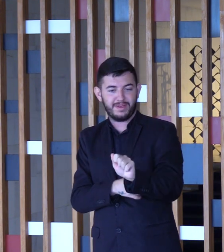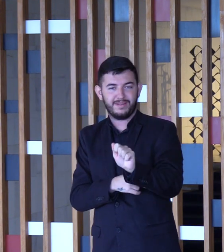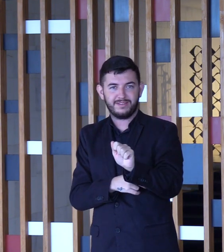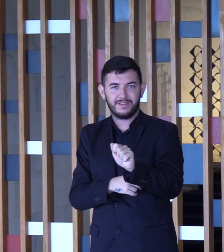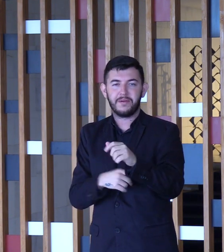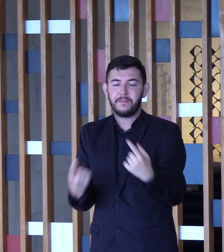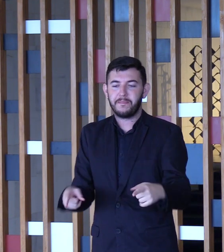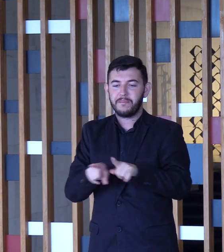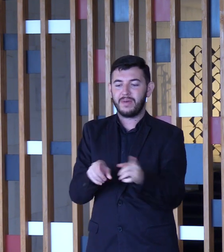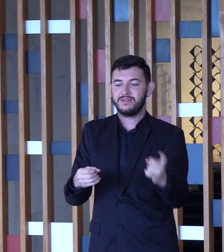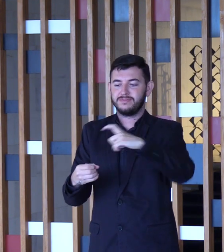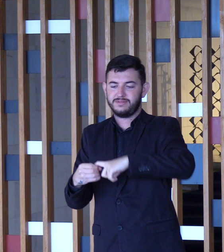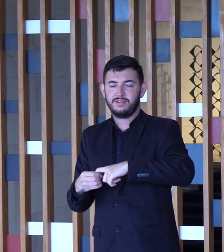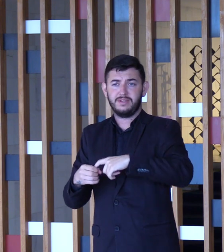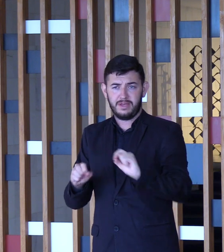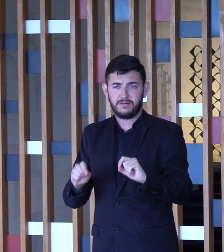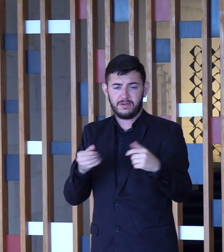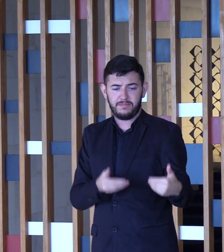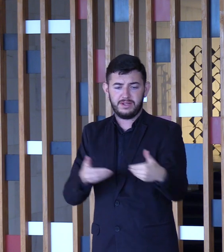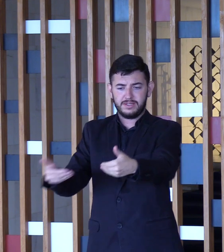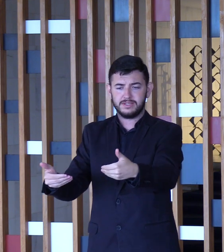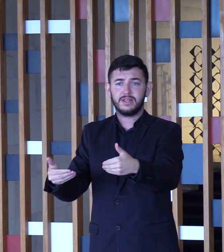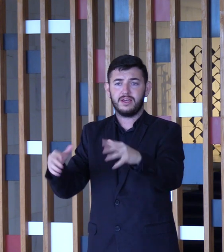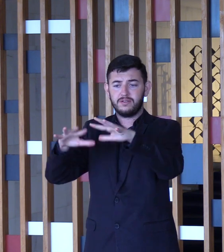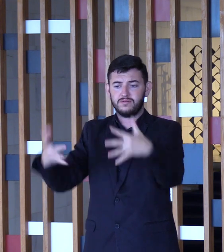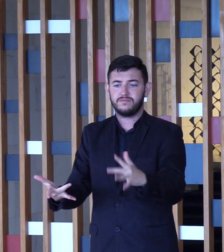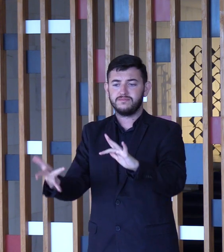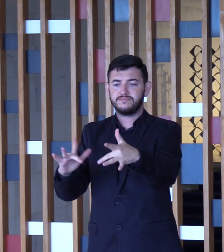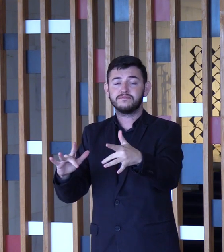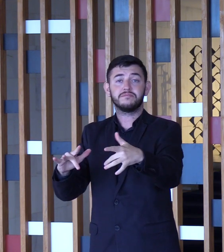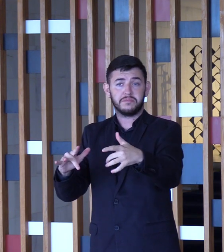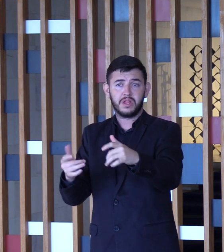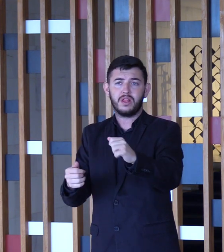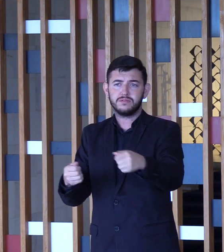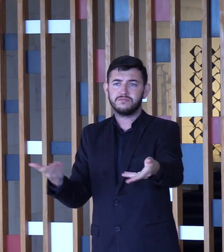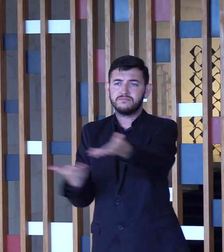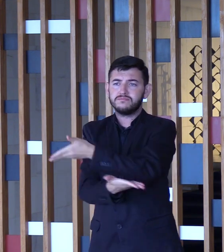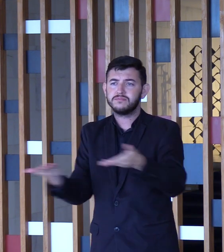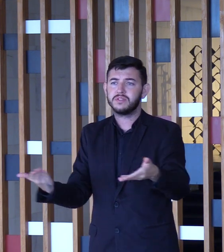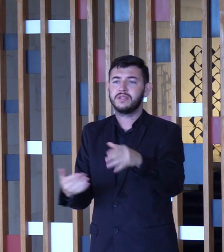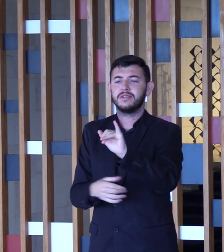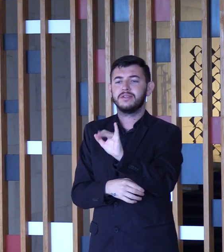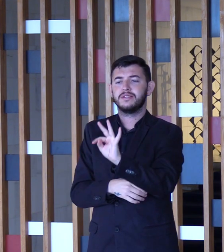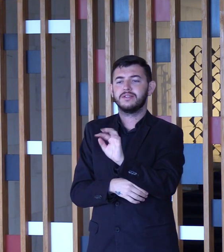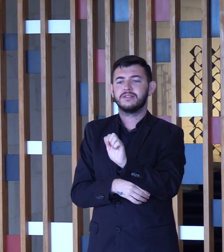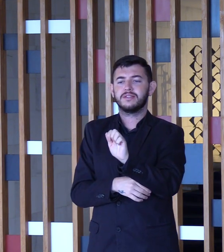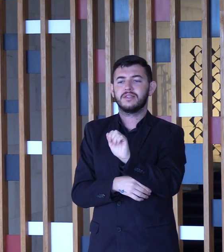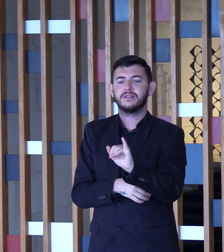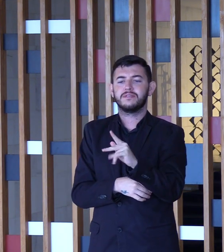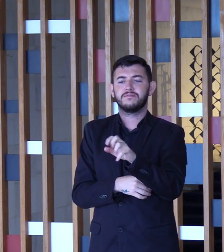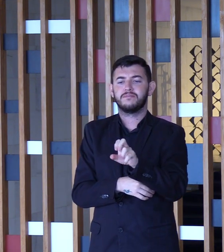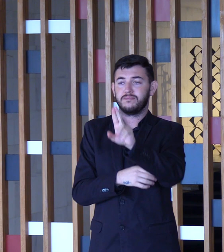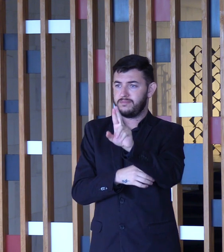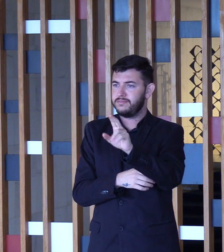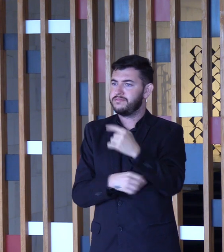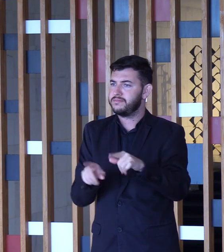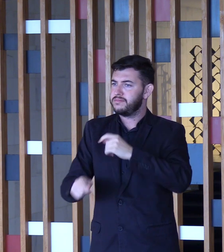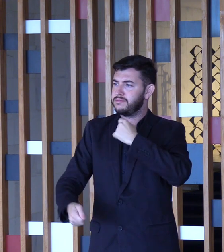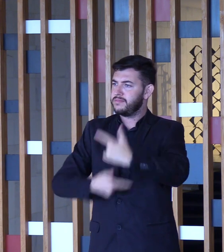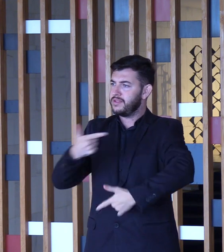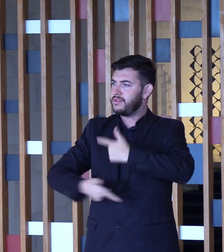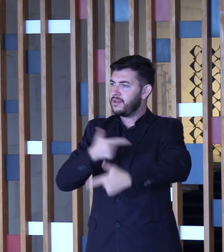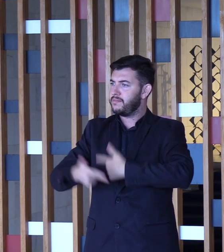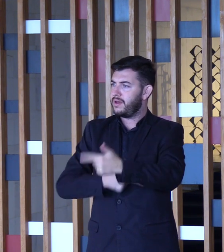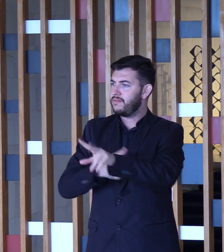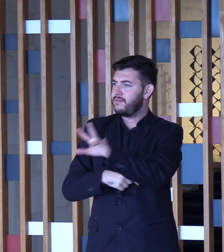Ministério das Relações Exteriores e de Itaipu Binacional, dentro dessa empreitada de recuperação e de